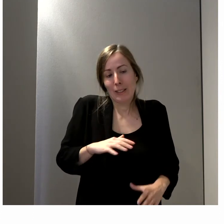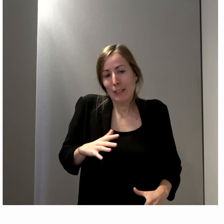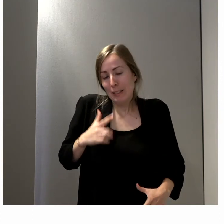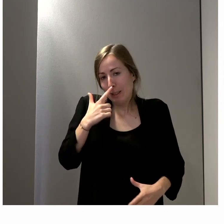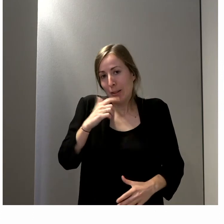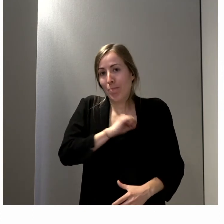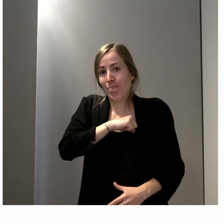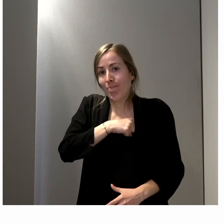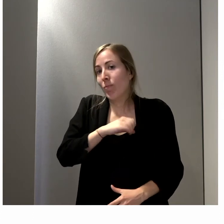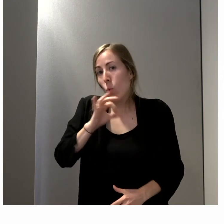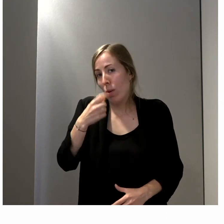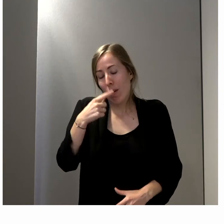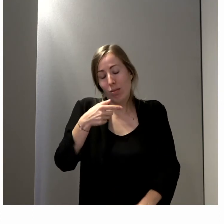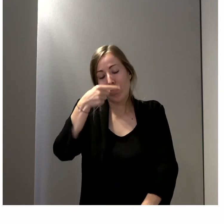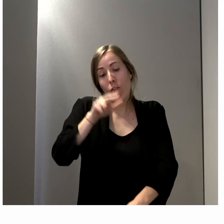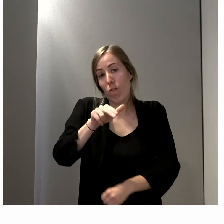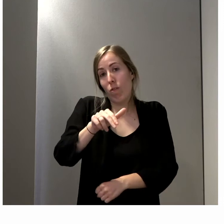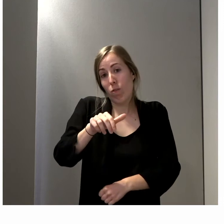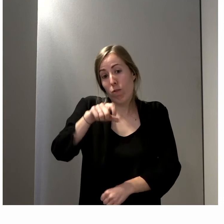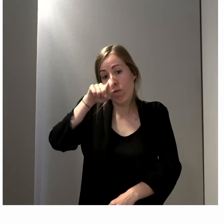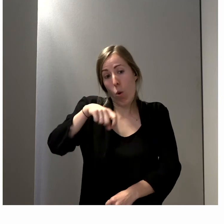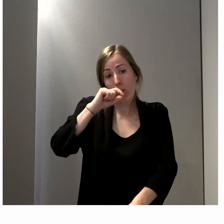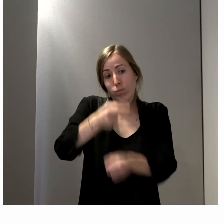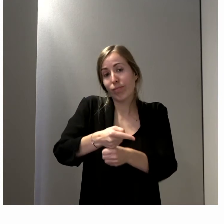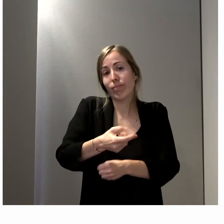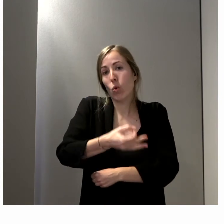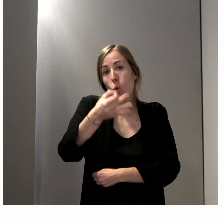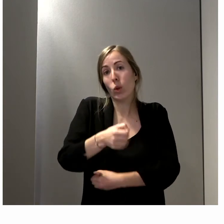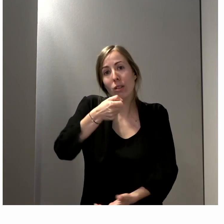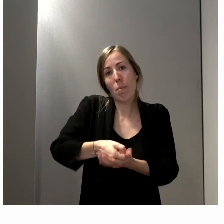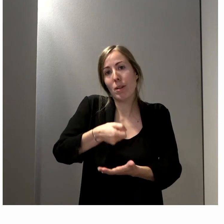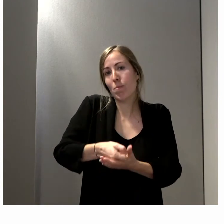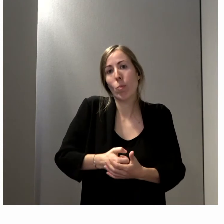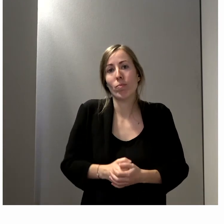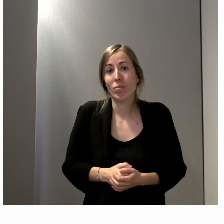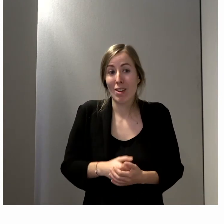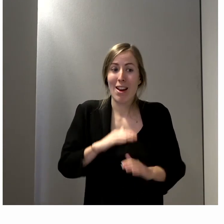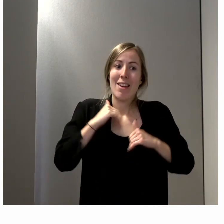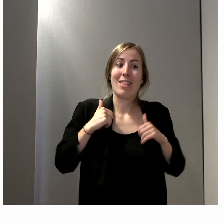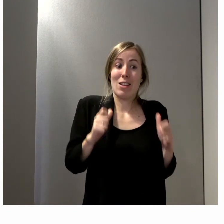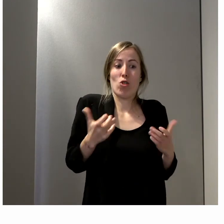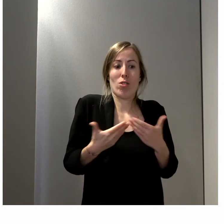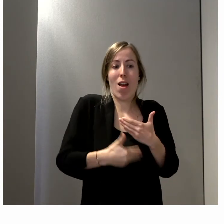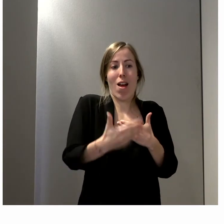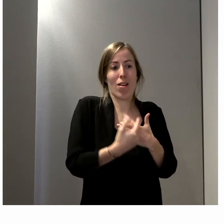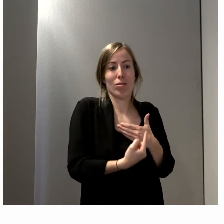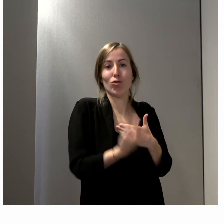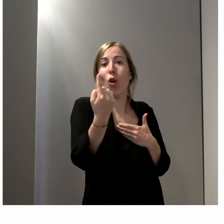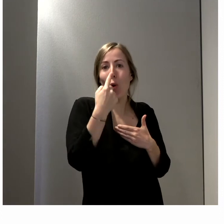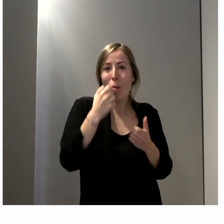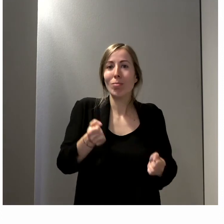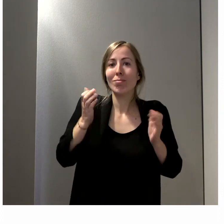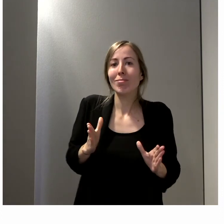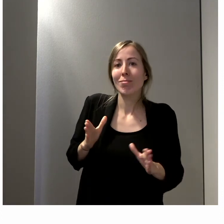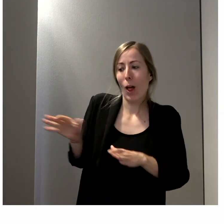remords d'en passer par les quotas, donc vraiment peut-être, j'ai envie de dire, une dernière chance au parti politique, du coup, d'avancer sur ces sujets qui sont